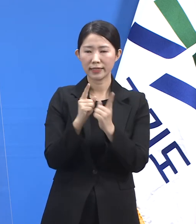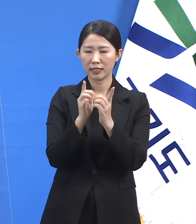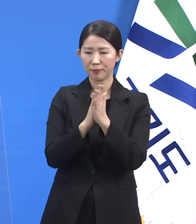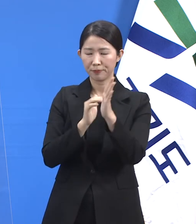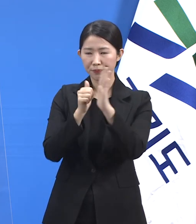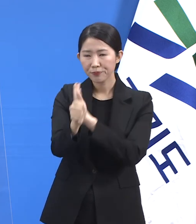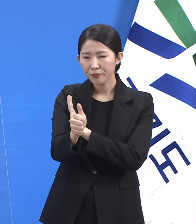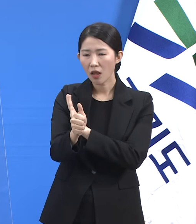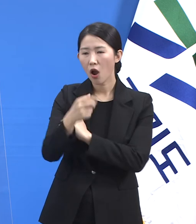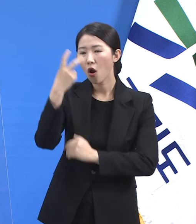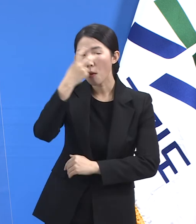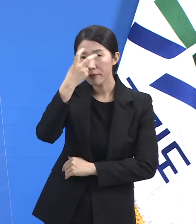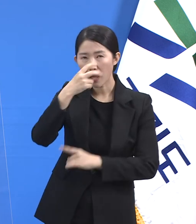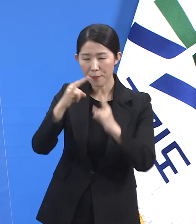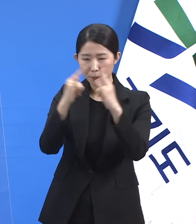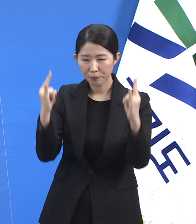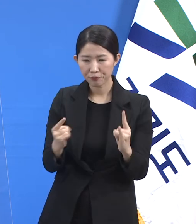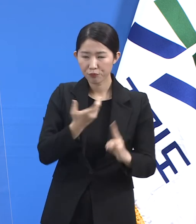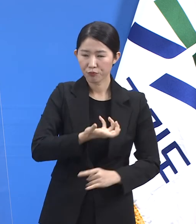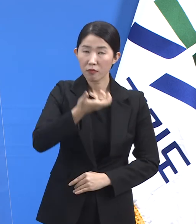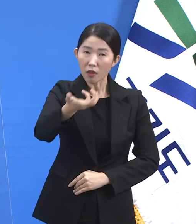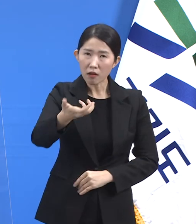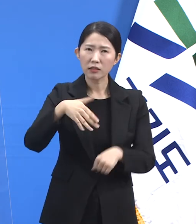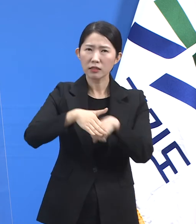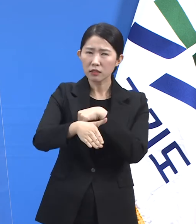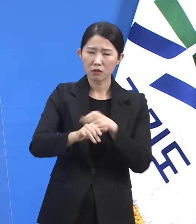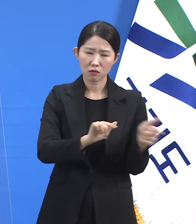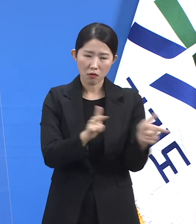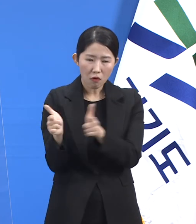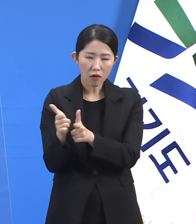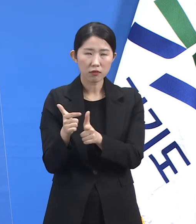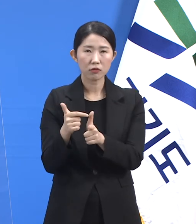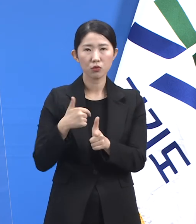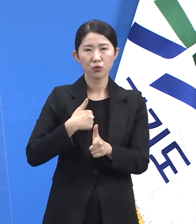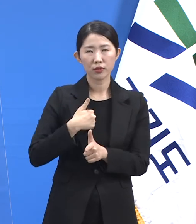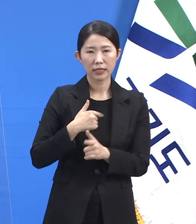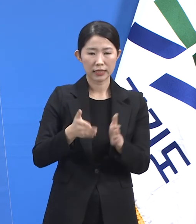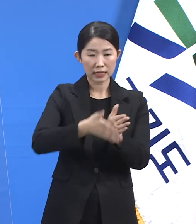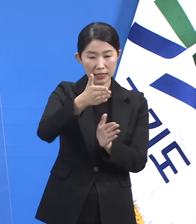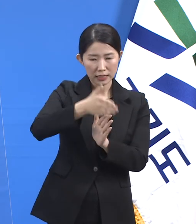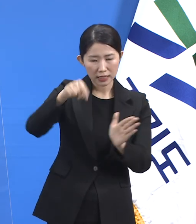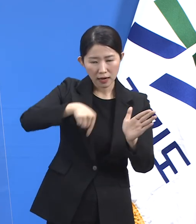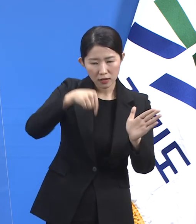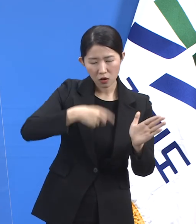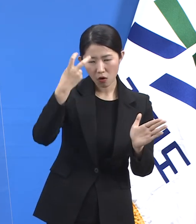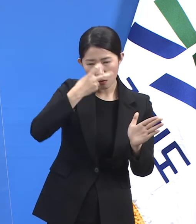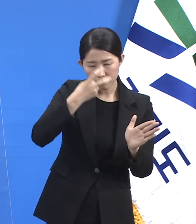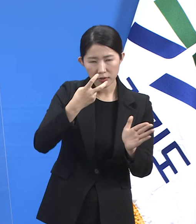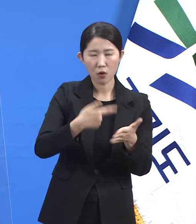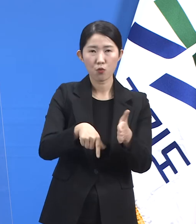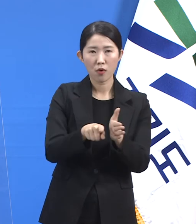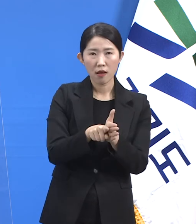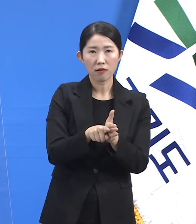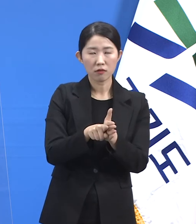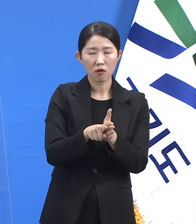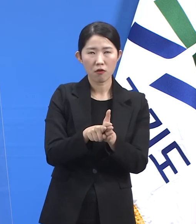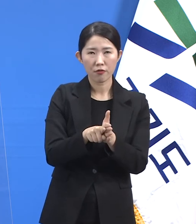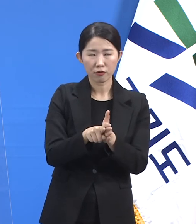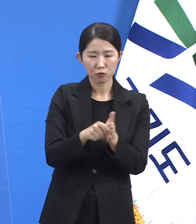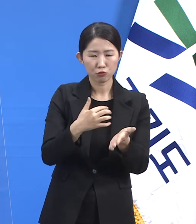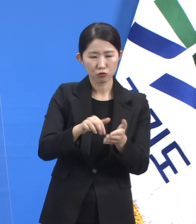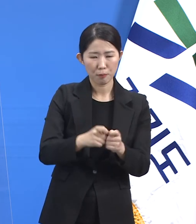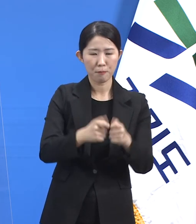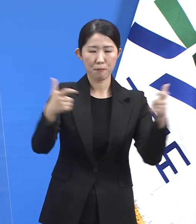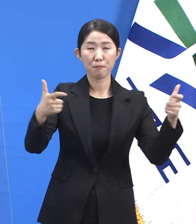등 각 시군에서 다각도로 노력하였지만 그럼에도 부족한 부분이 있어 불편을 초래한 면이